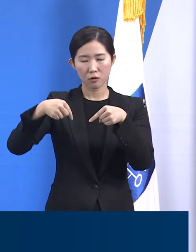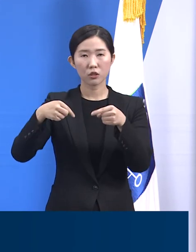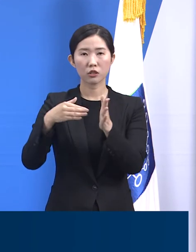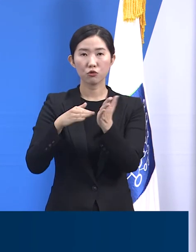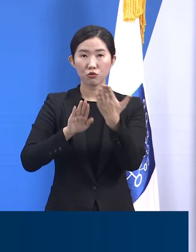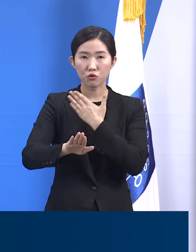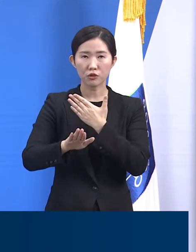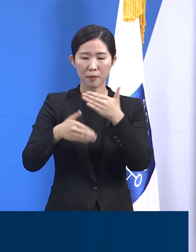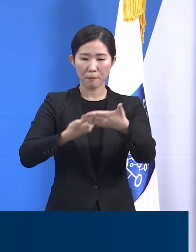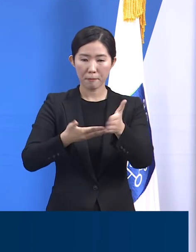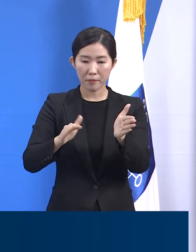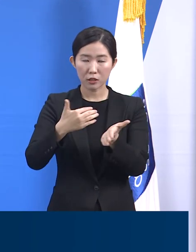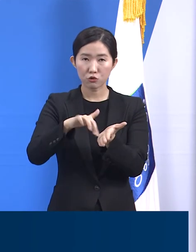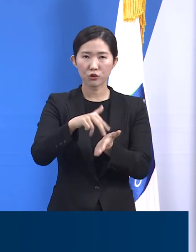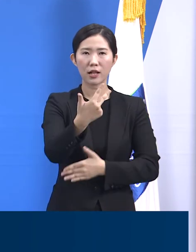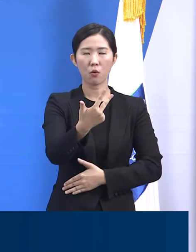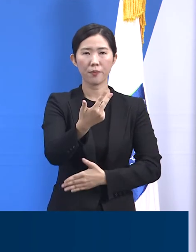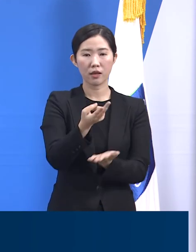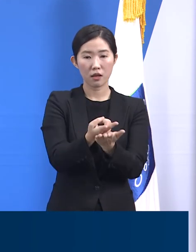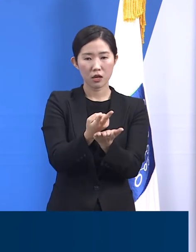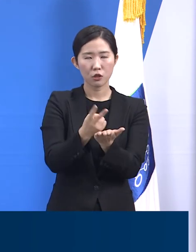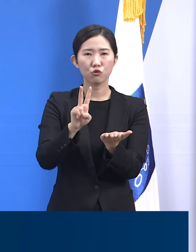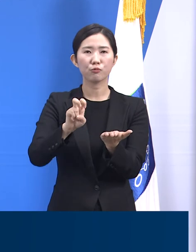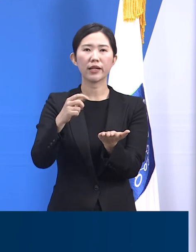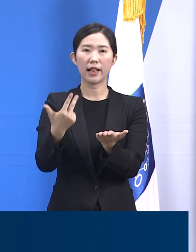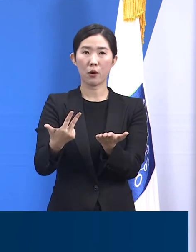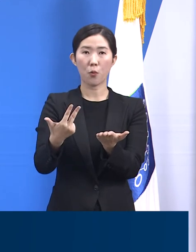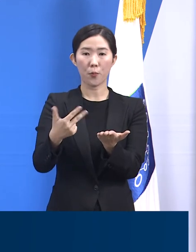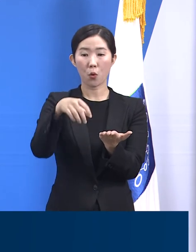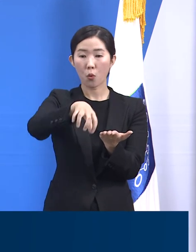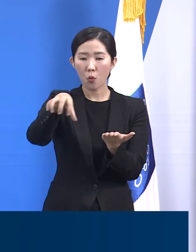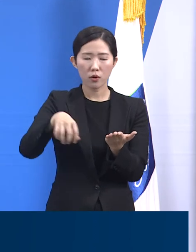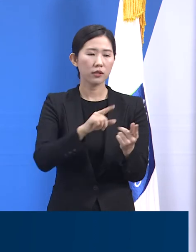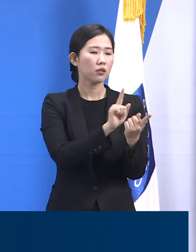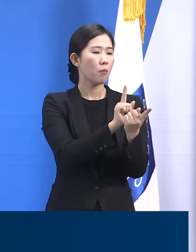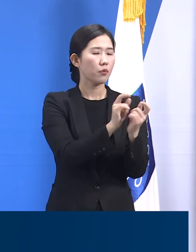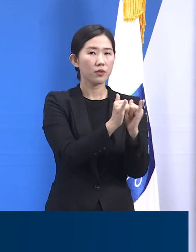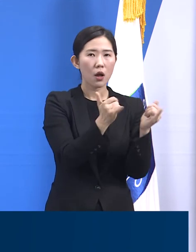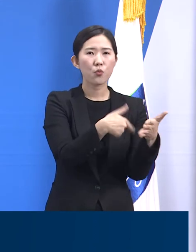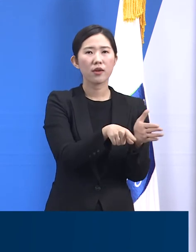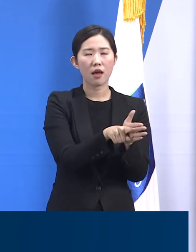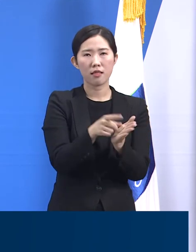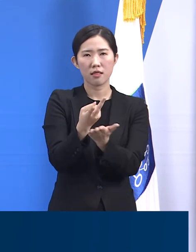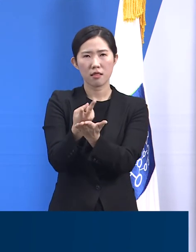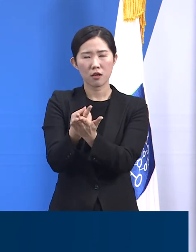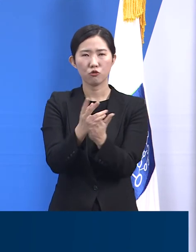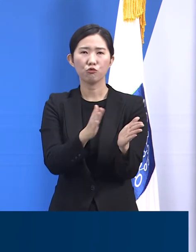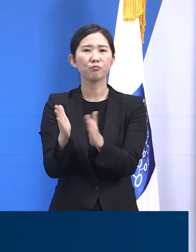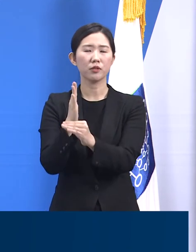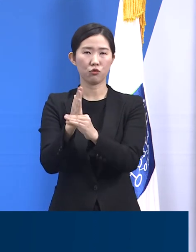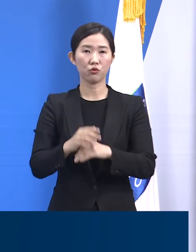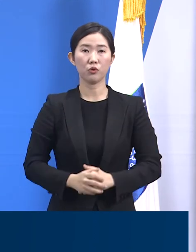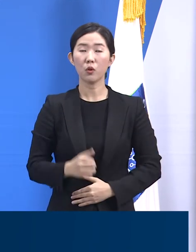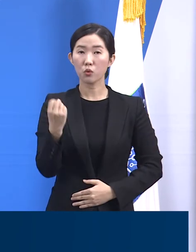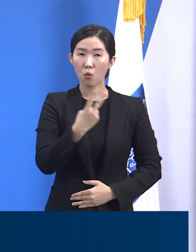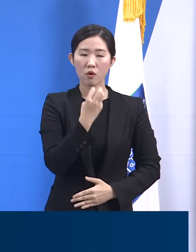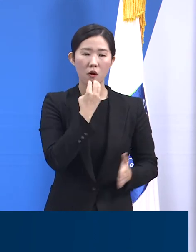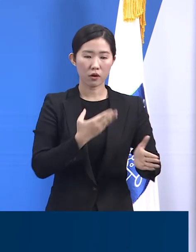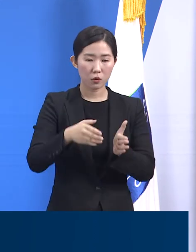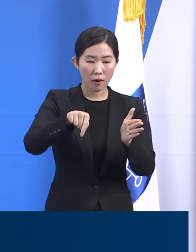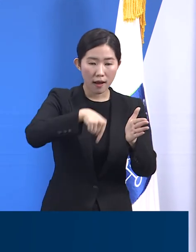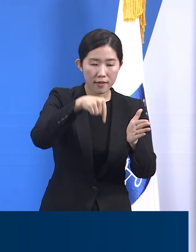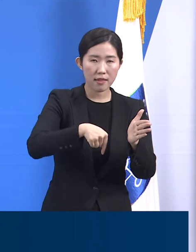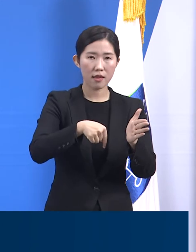27개 병상의 접촉자 진료 병상을 확보하고 있습니다. 또한 도내 다른 공공 또는 민간